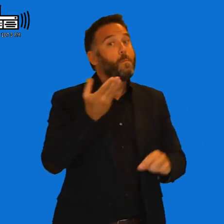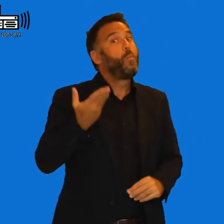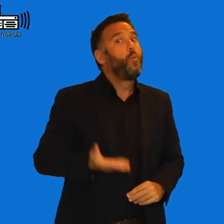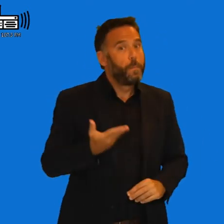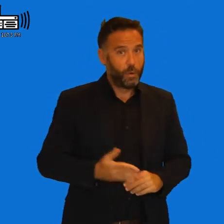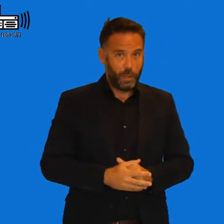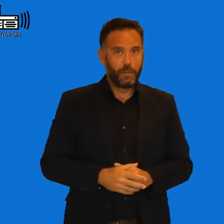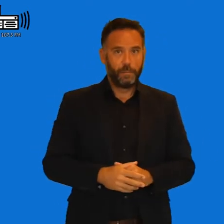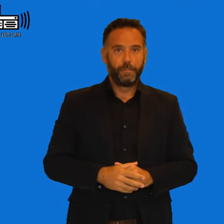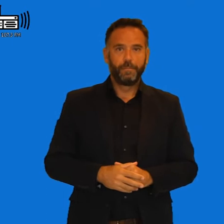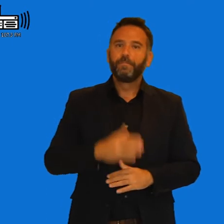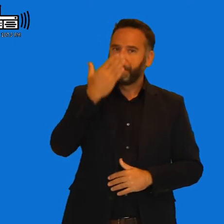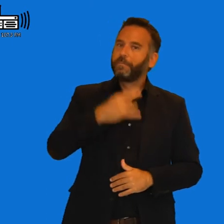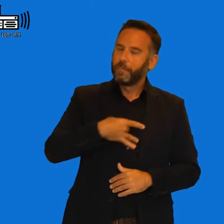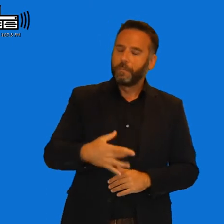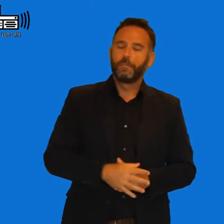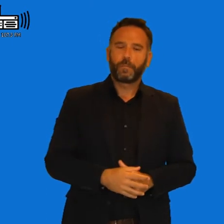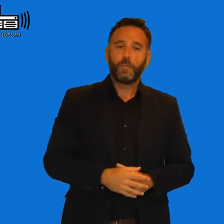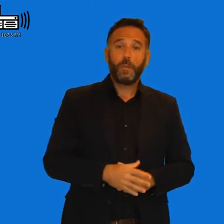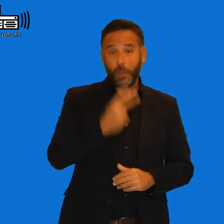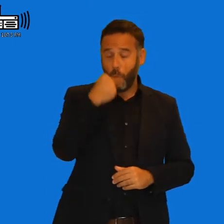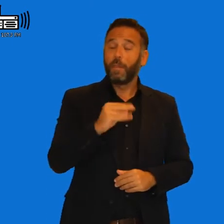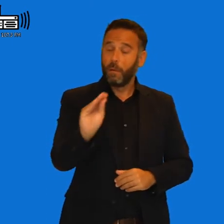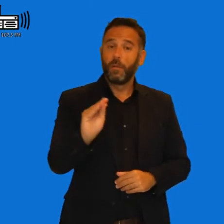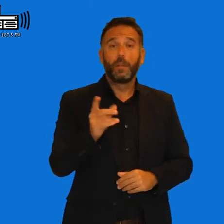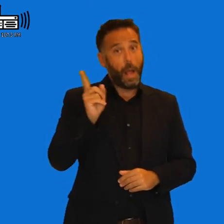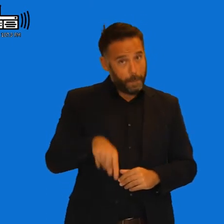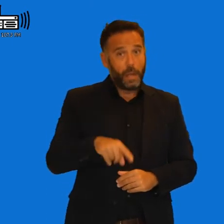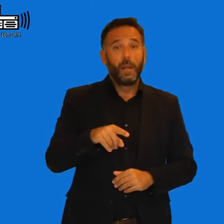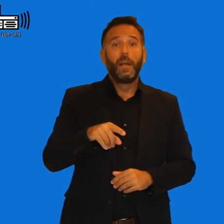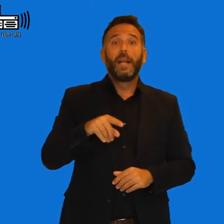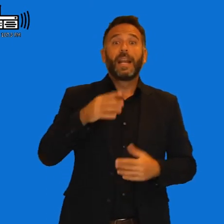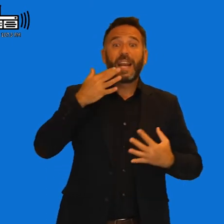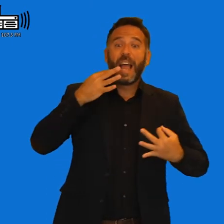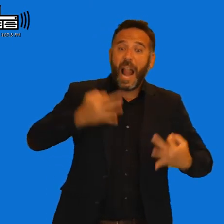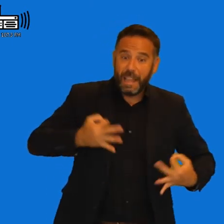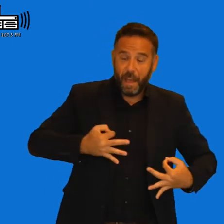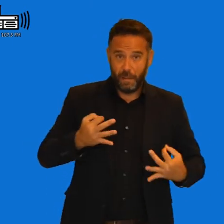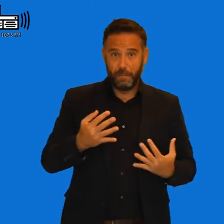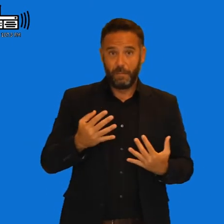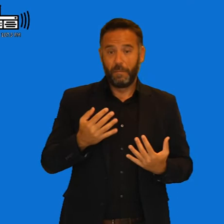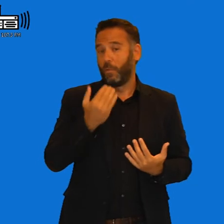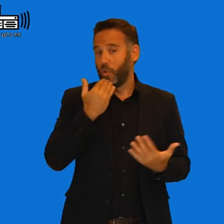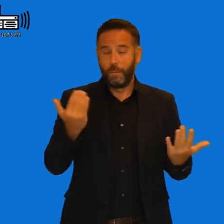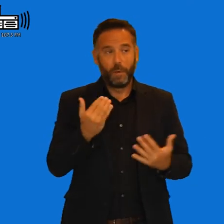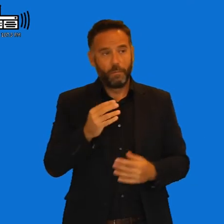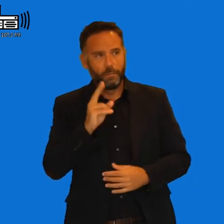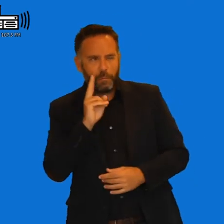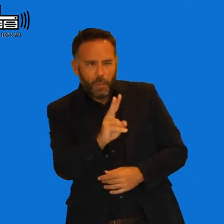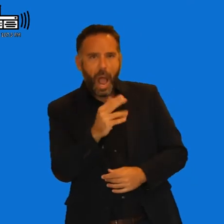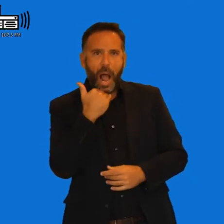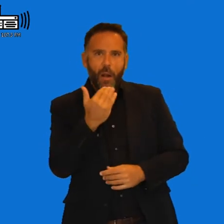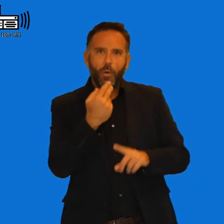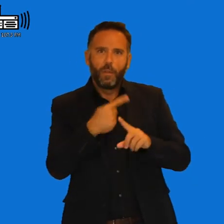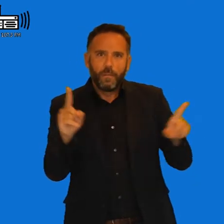Ya ves que sí. Y, bueno, se aprende mucho la realidad, que a veces, hasta que no te acercas a lo mejor a algo diferente, como